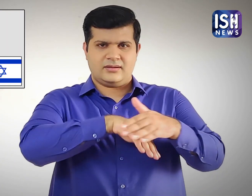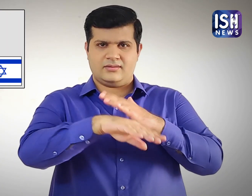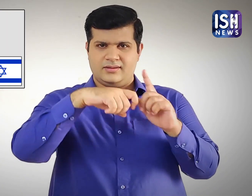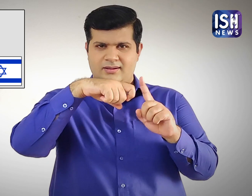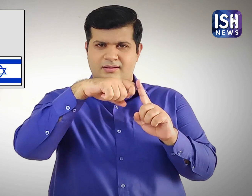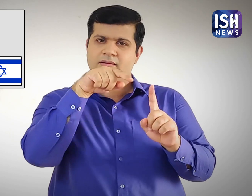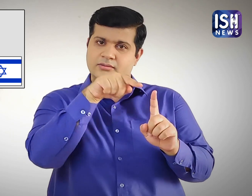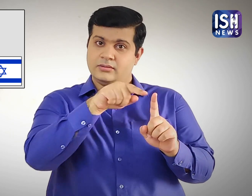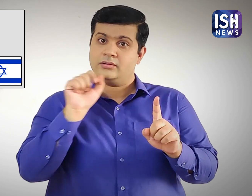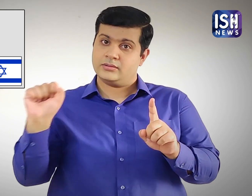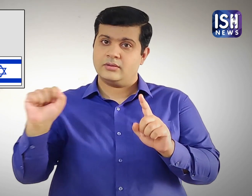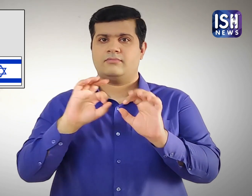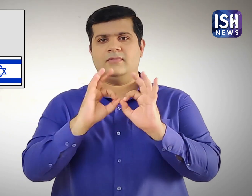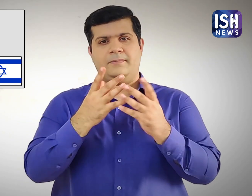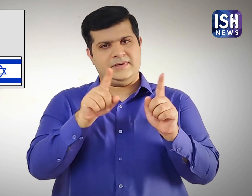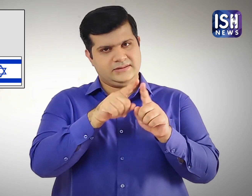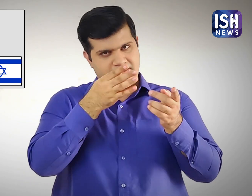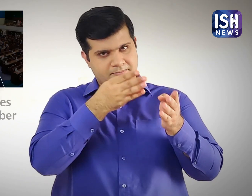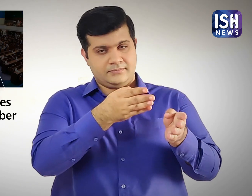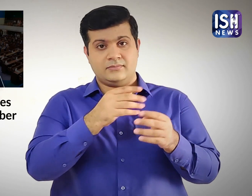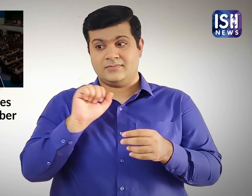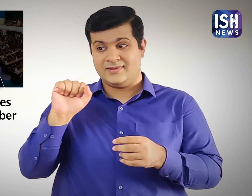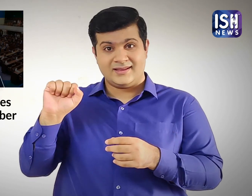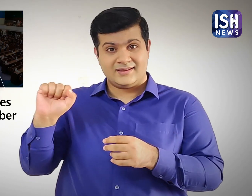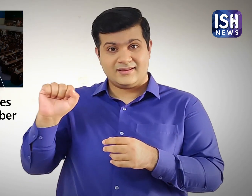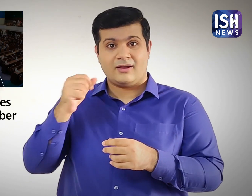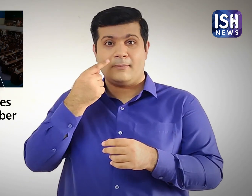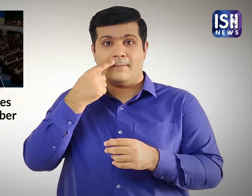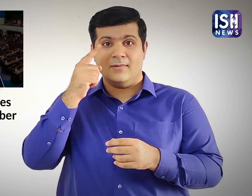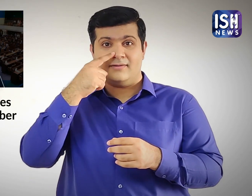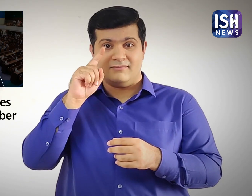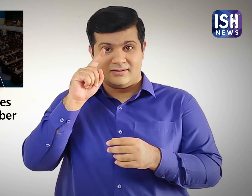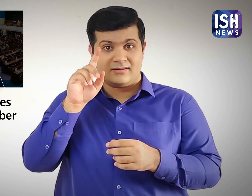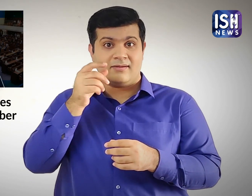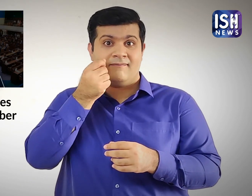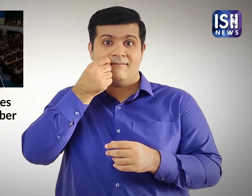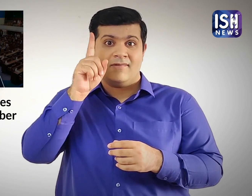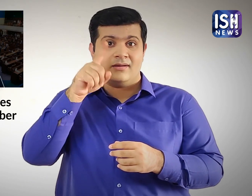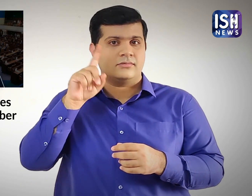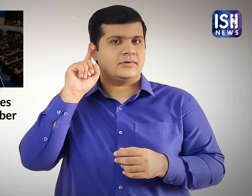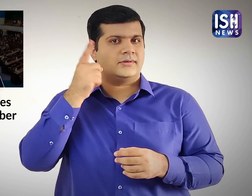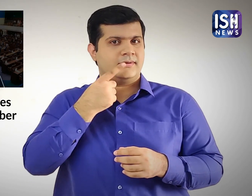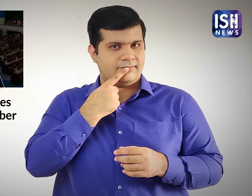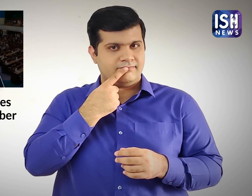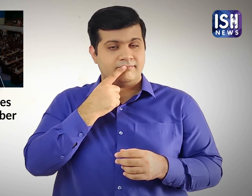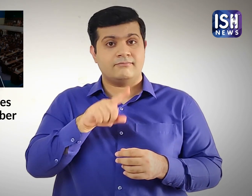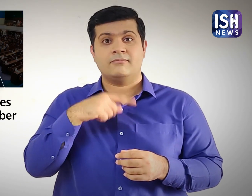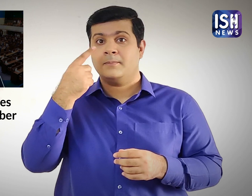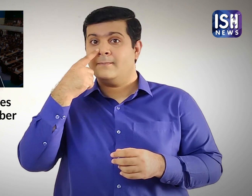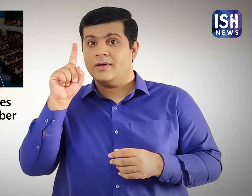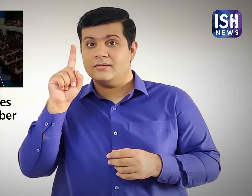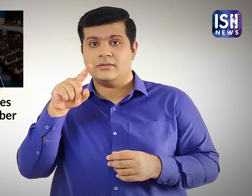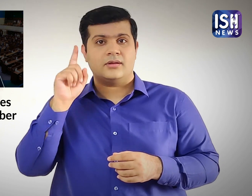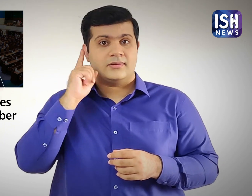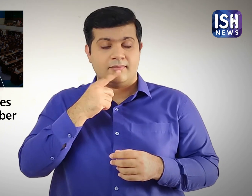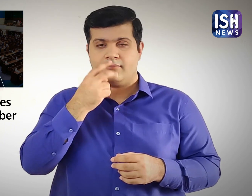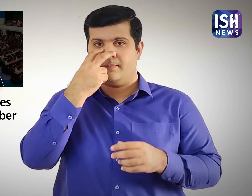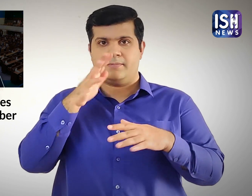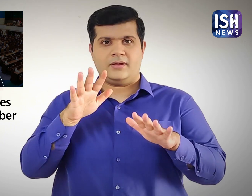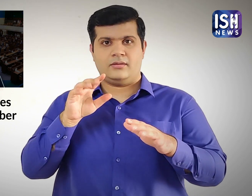इस्राइल के क्रायोत में हुआ था। उसके पिता कर्णबदीर है और मा डेफ ब्लाइंड है और पुरा परिवार संकेतिक